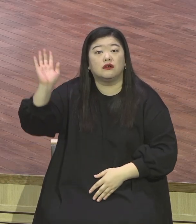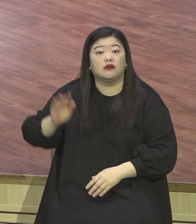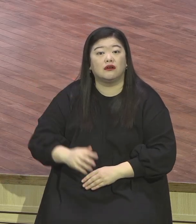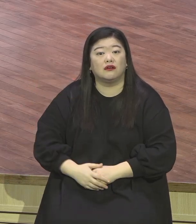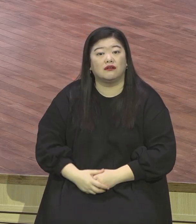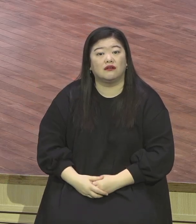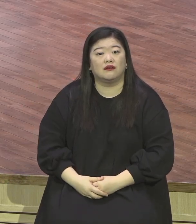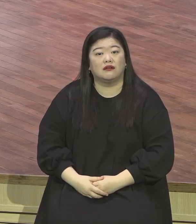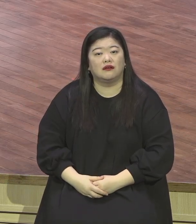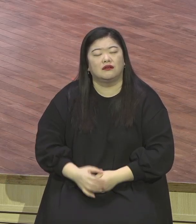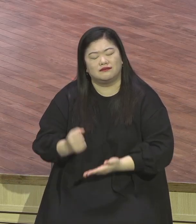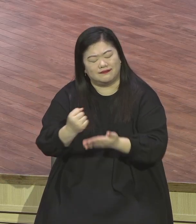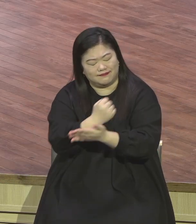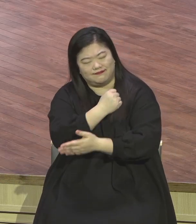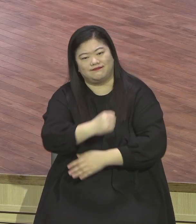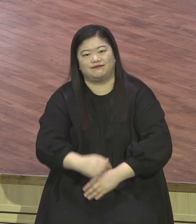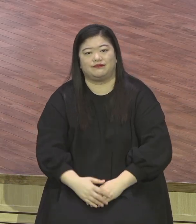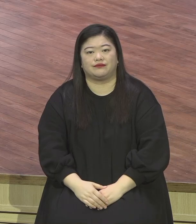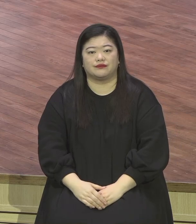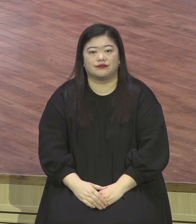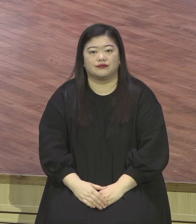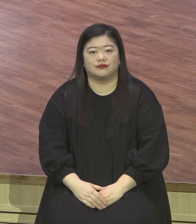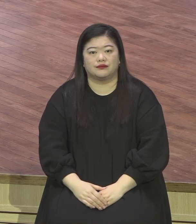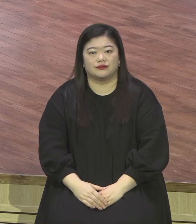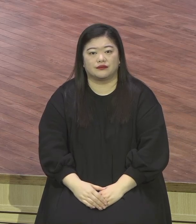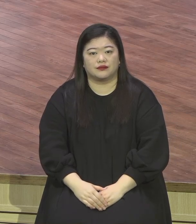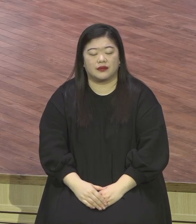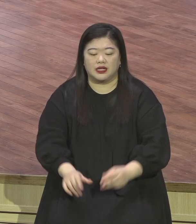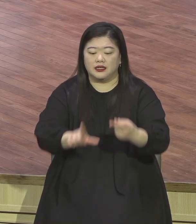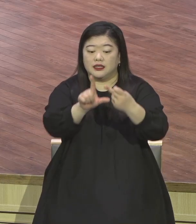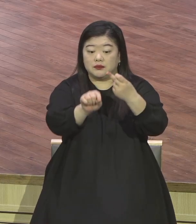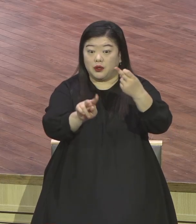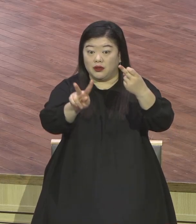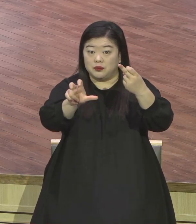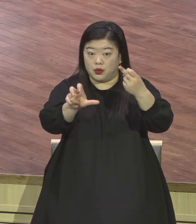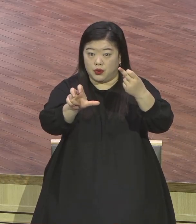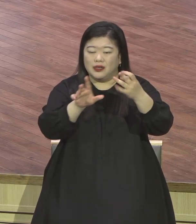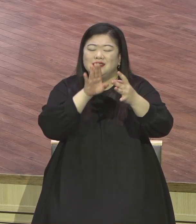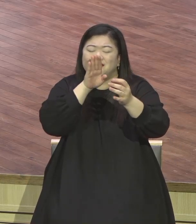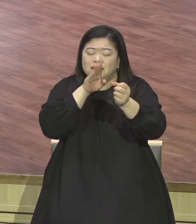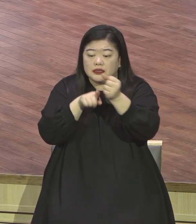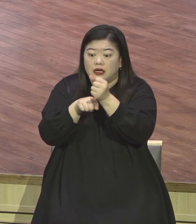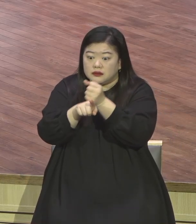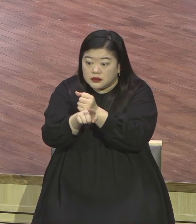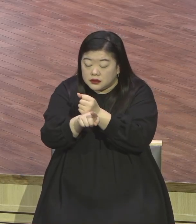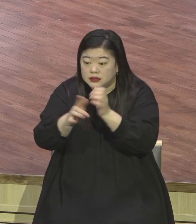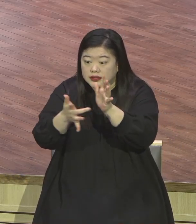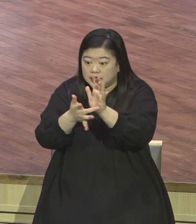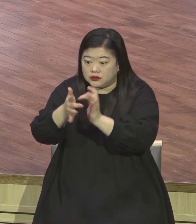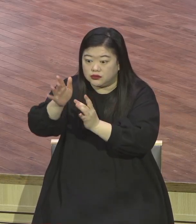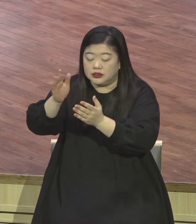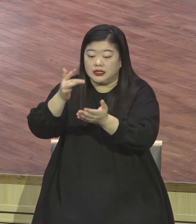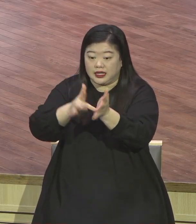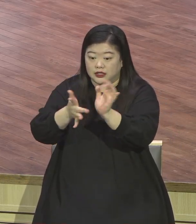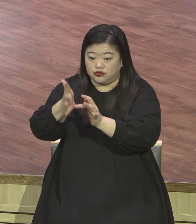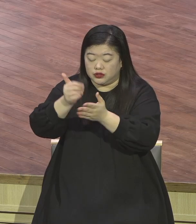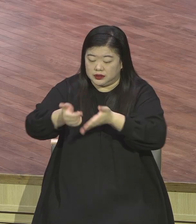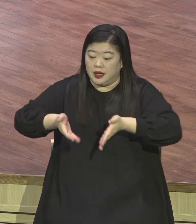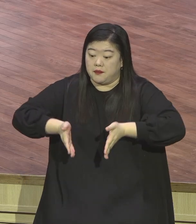성탄의 본질적 의미에 대해서는 아무 관심도 없고 굳이 알려고도 하지